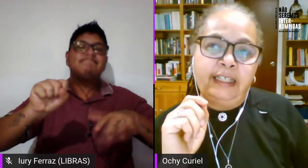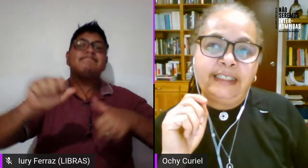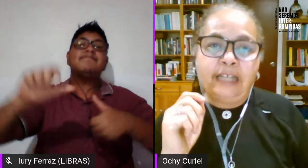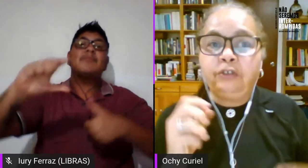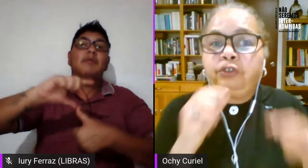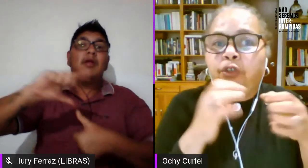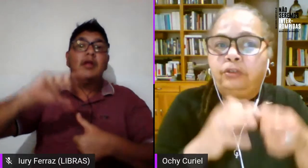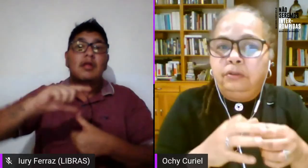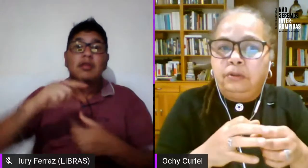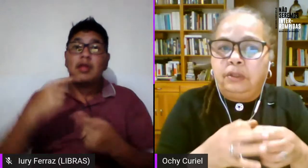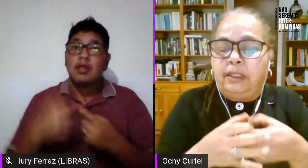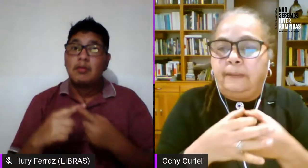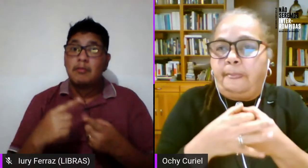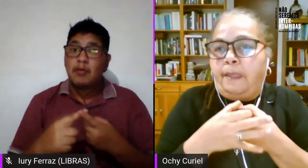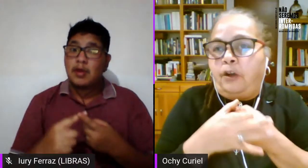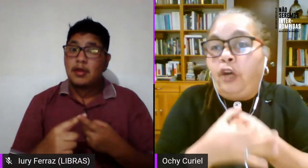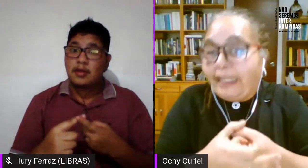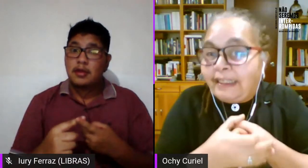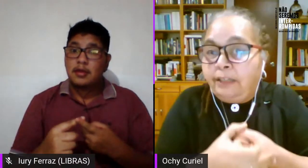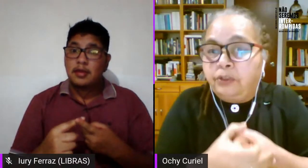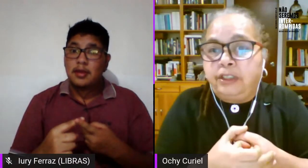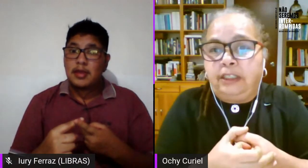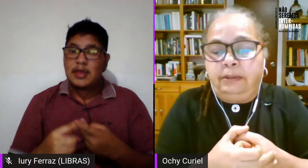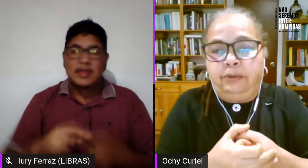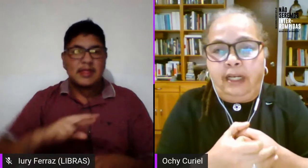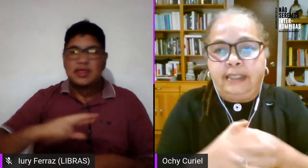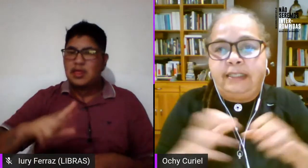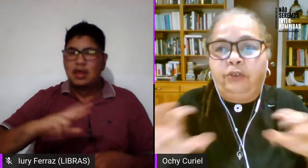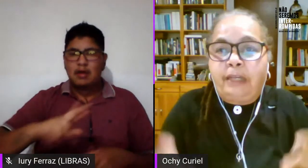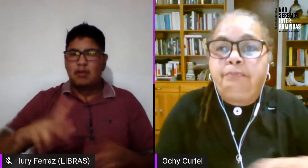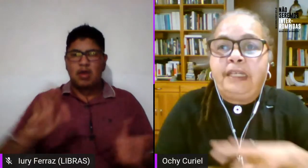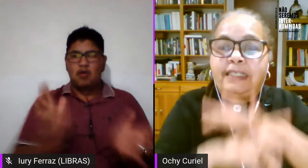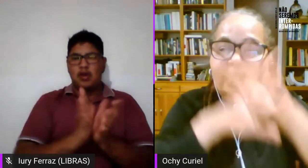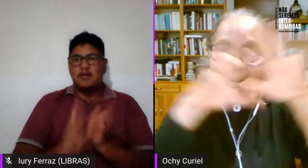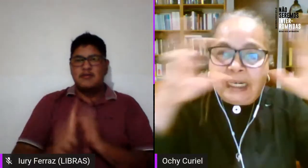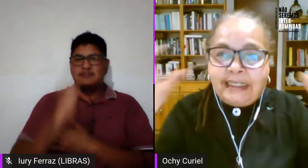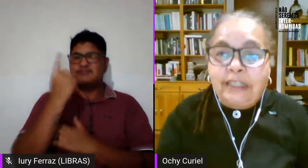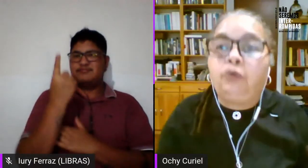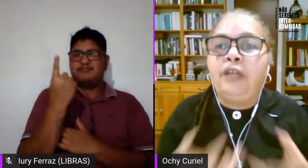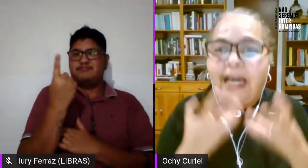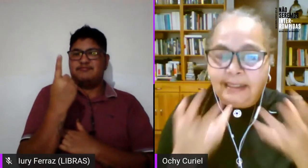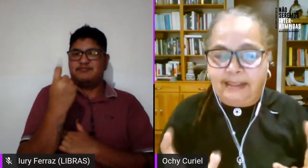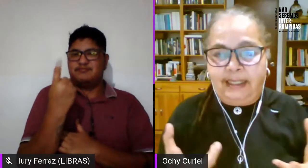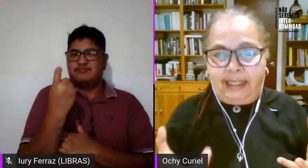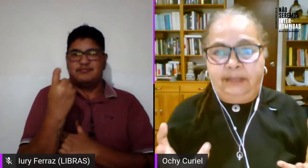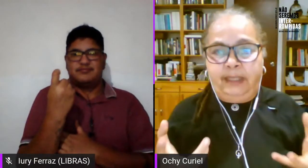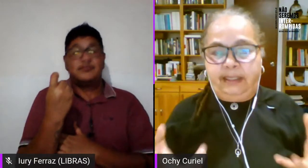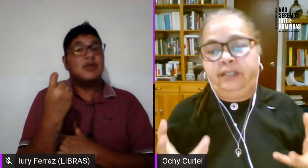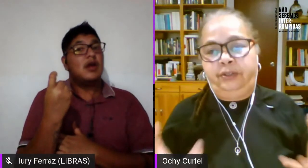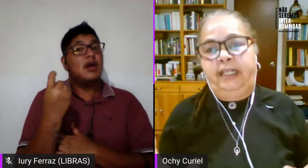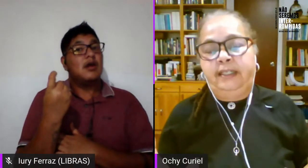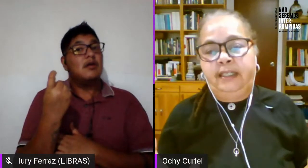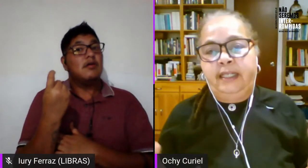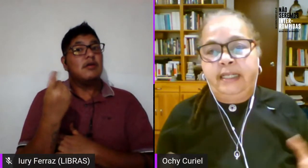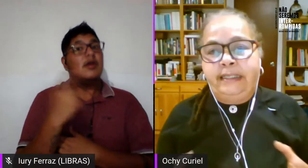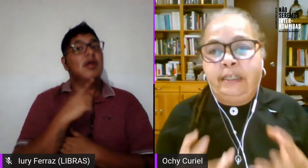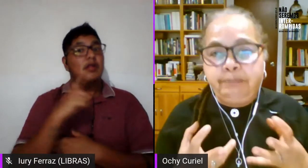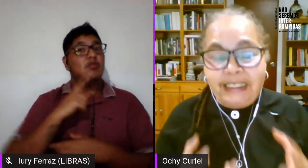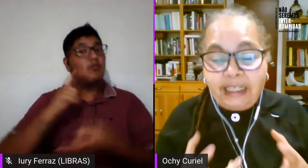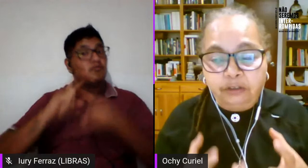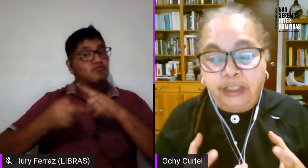ya no son colectivos individuales sino que empiezan a articularse a nivel regional